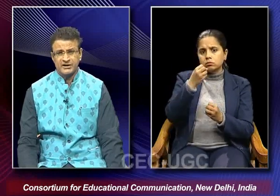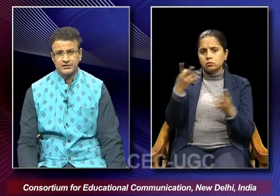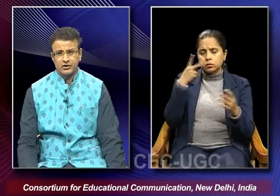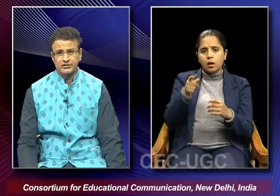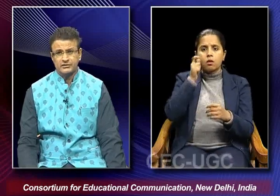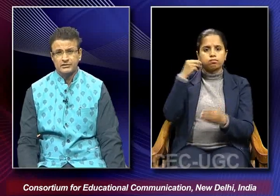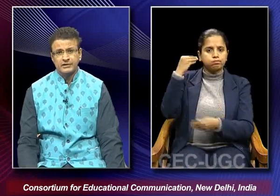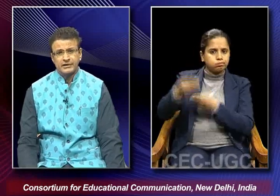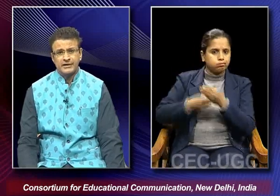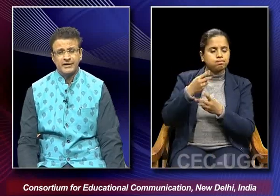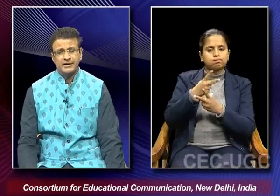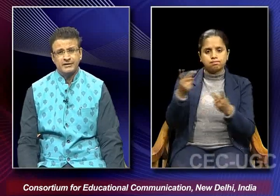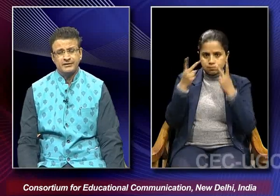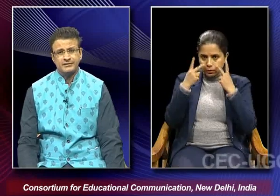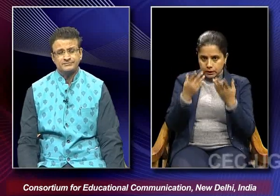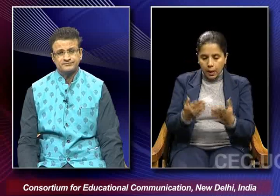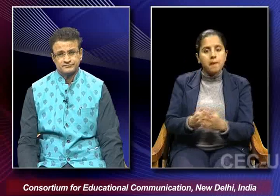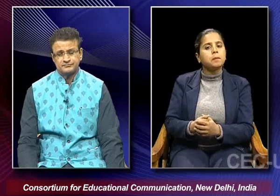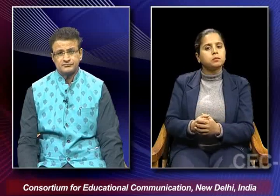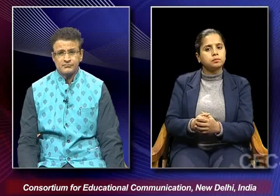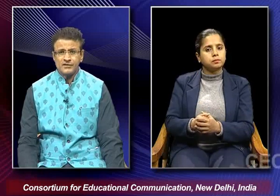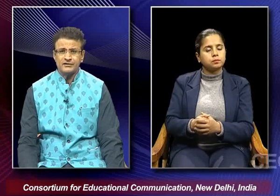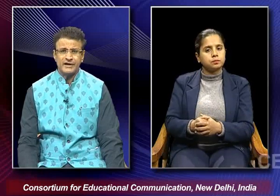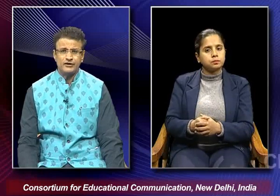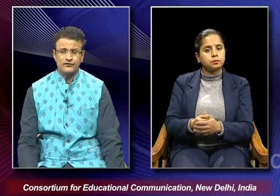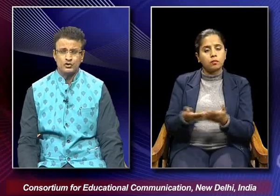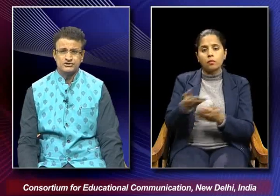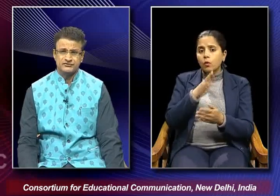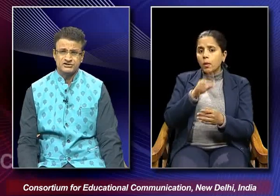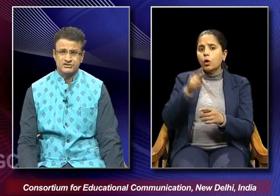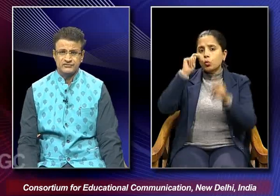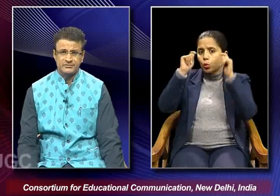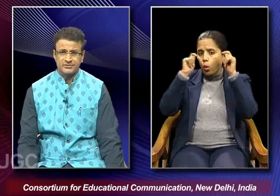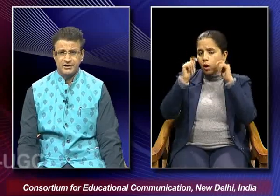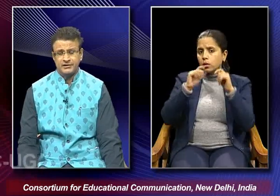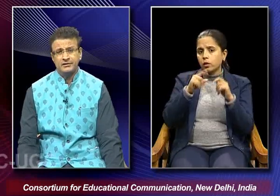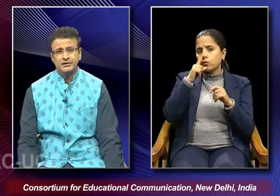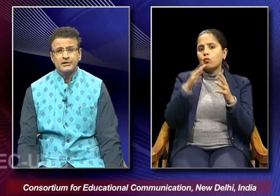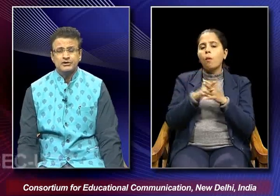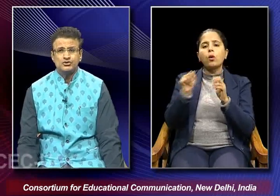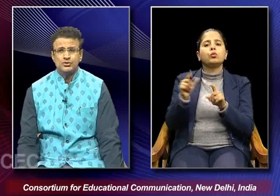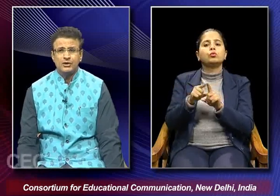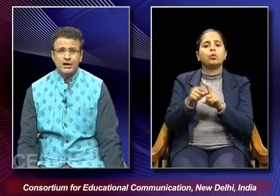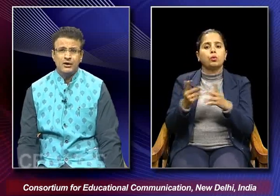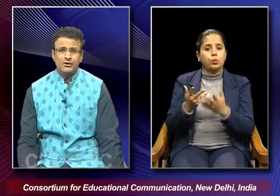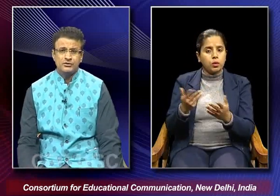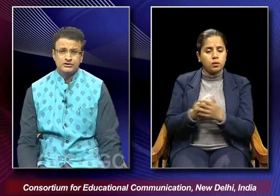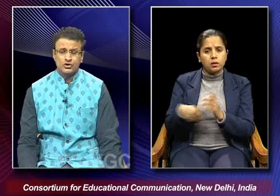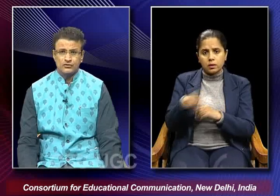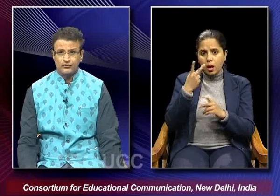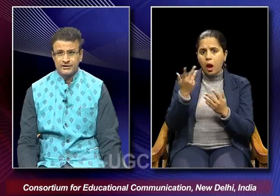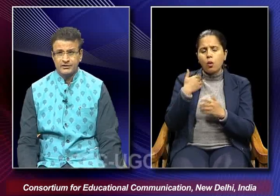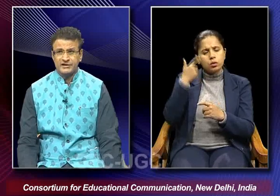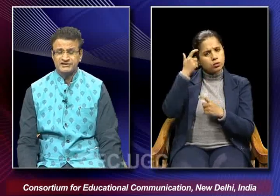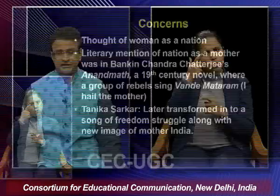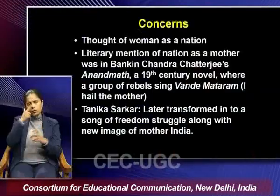patriarchal order and the kind of roles which women play so how the thought